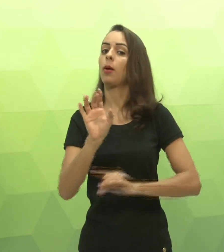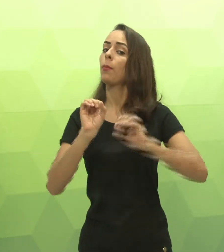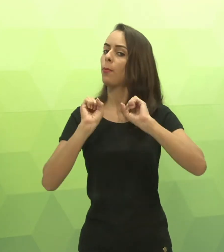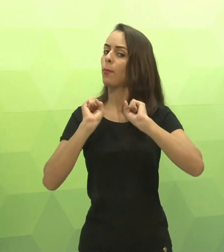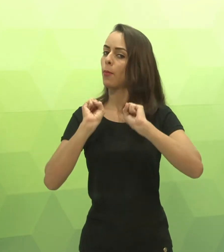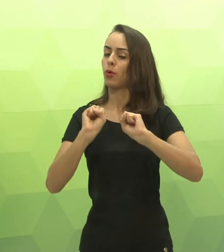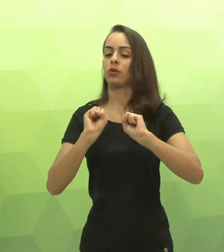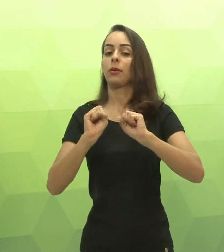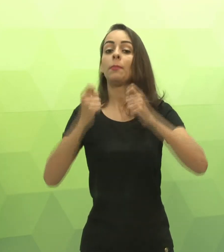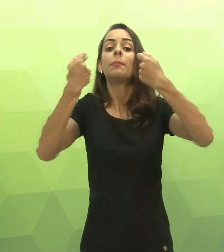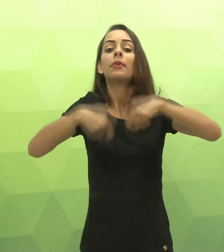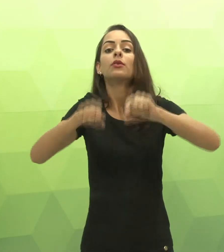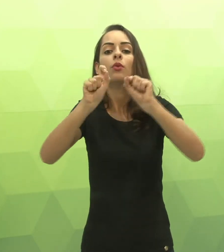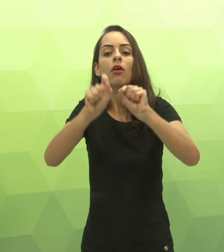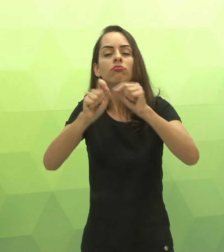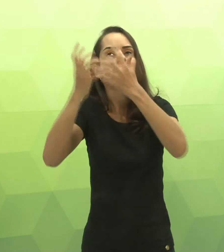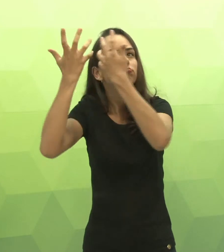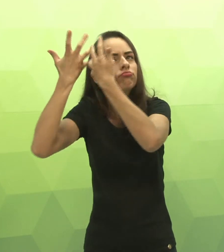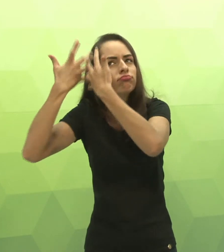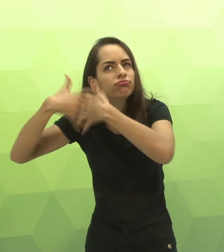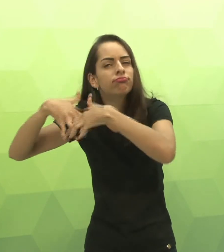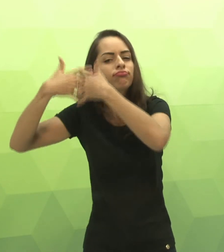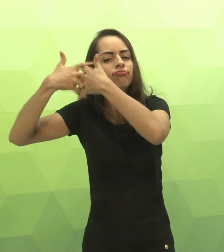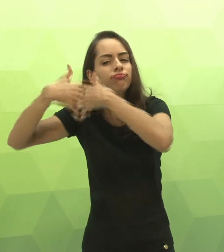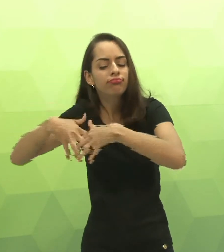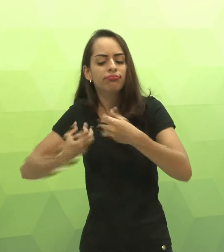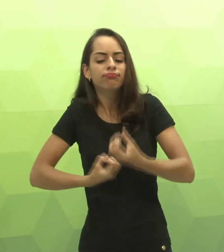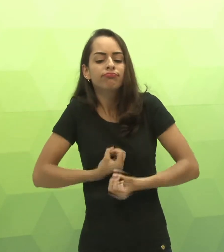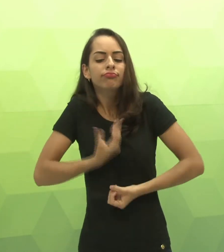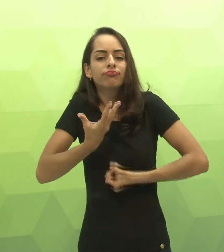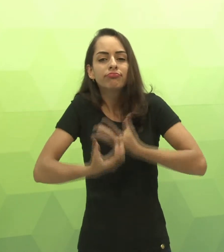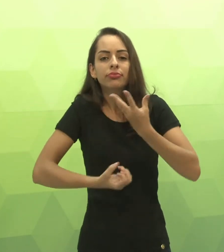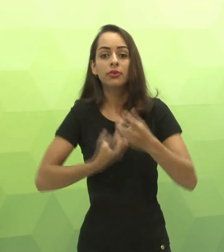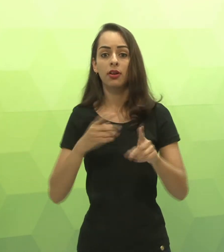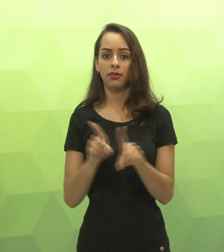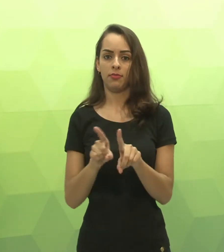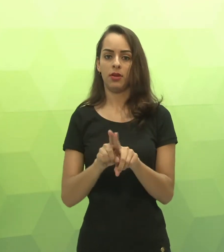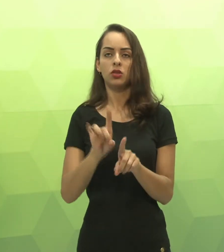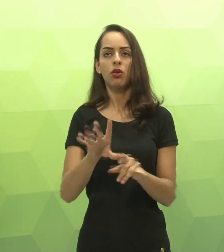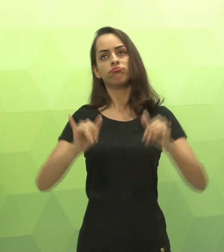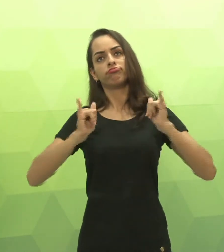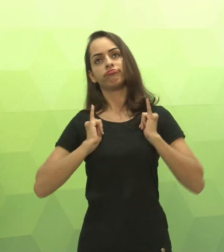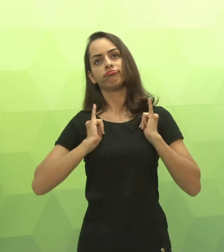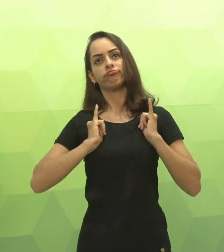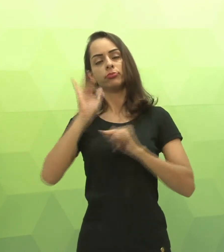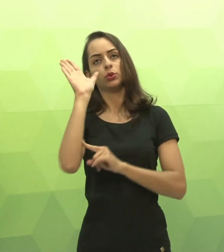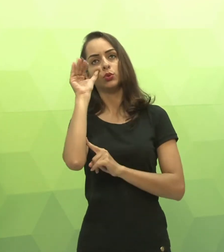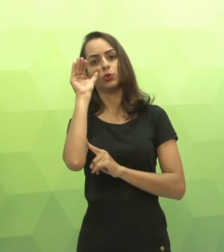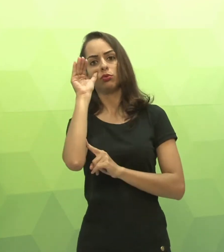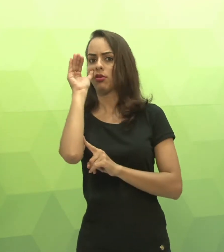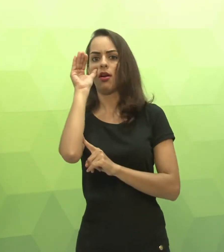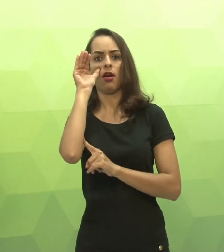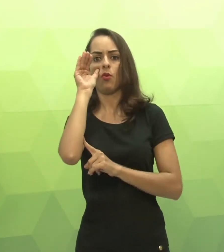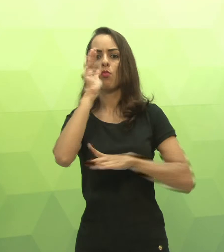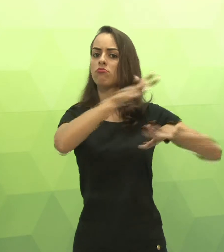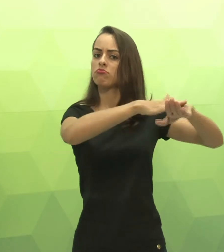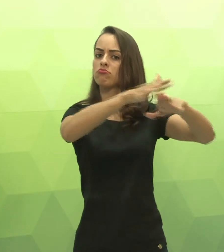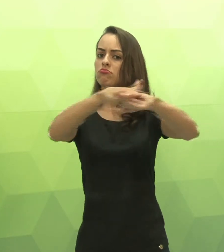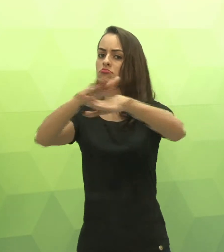devem ser alunos passivos, que só sentam e assistem às aulas. É preciso haver reflexão, é preciso haver produção. Então, não basta